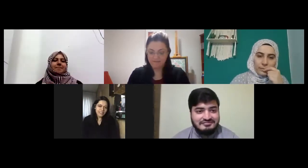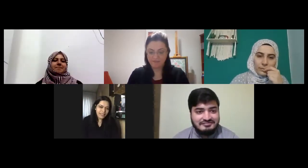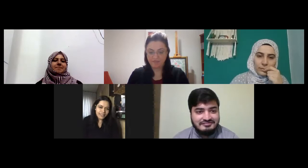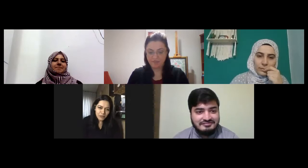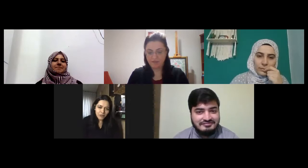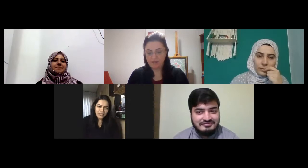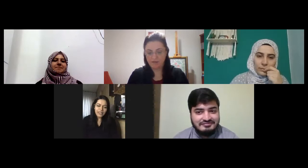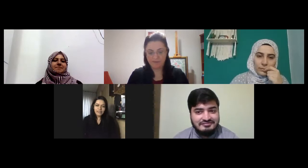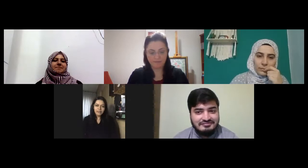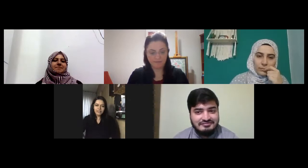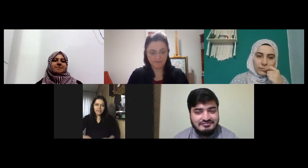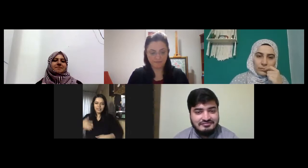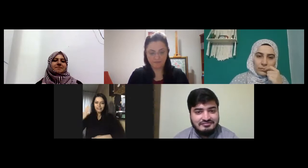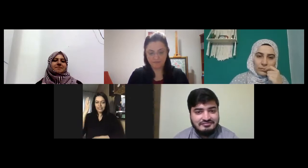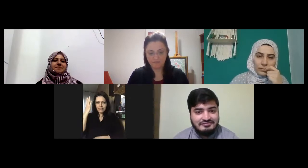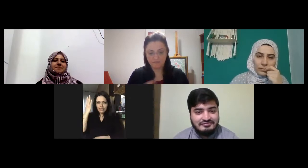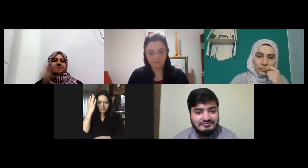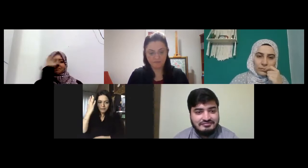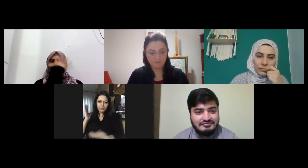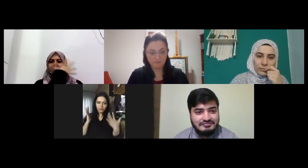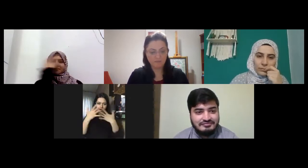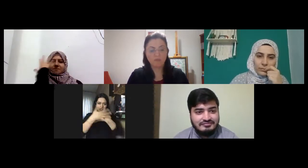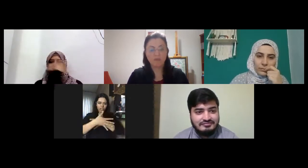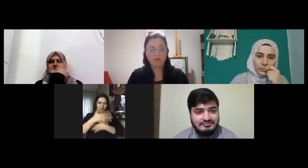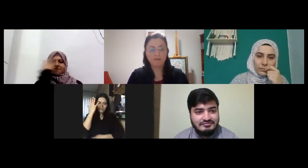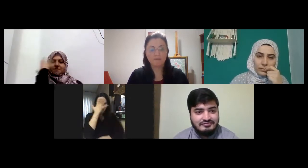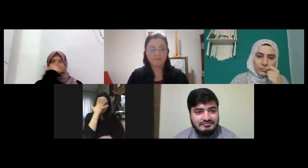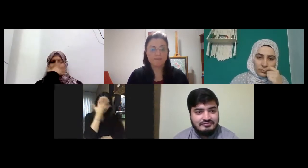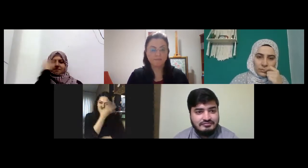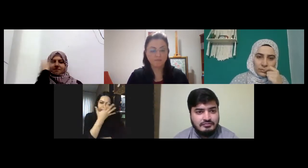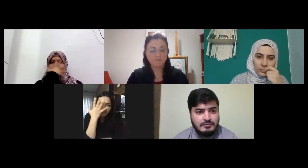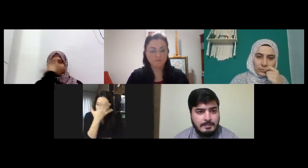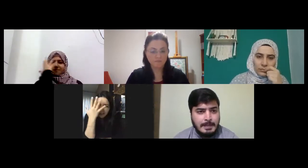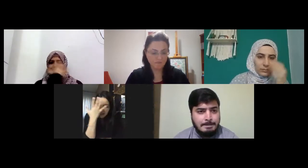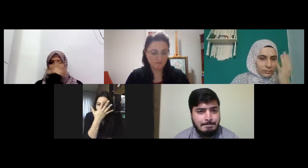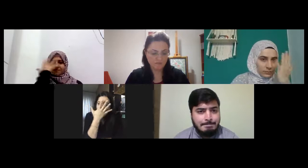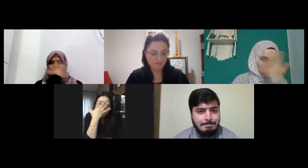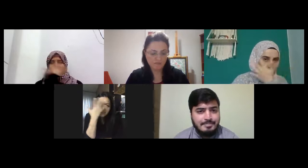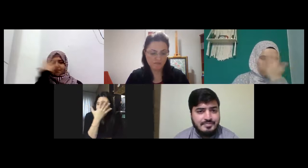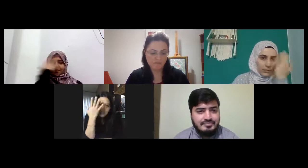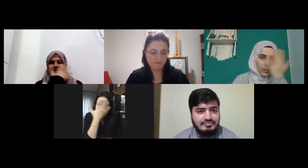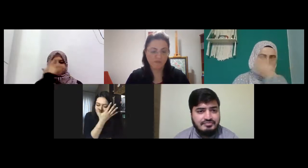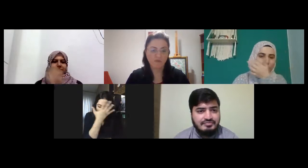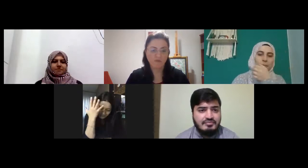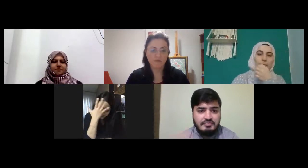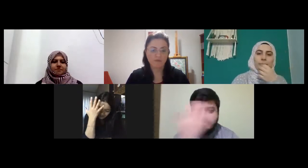herkes biliyor ilk dersten beri tekrar hatırlatayım bu akşamdan siyah kara kara